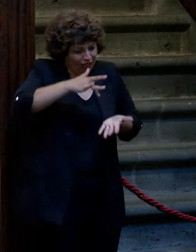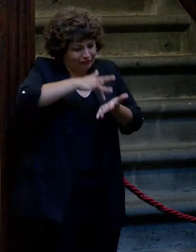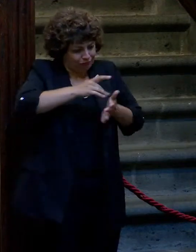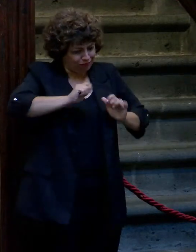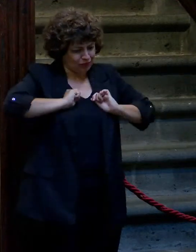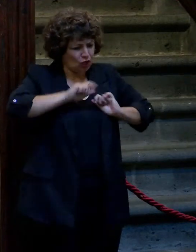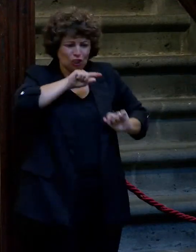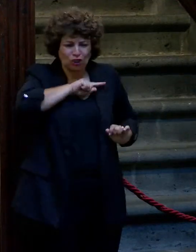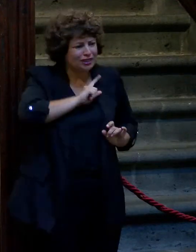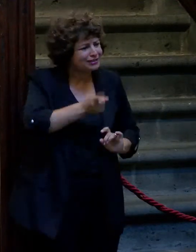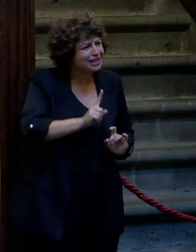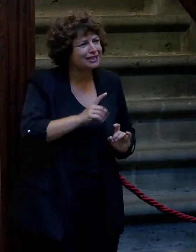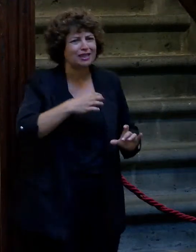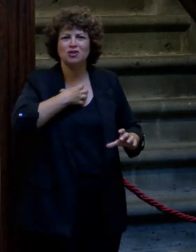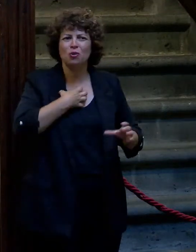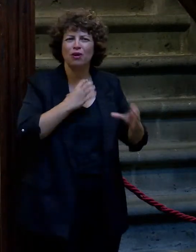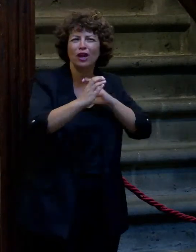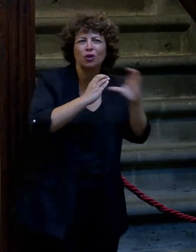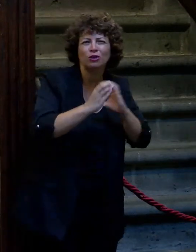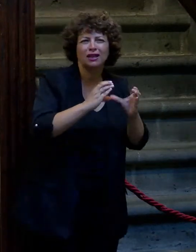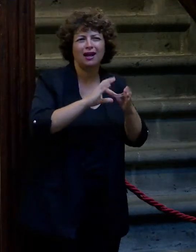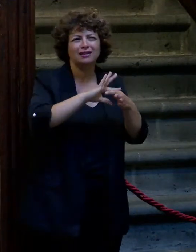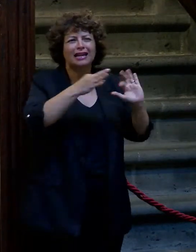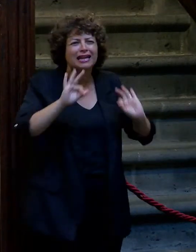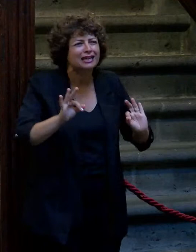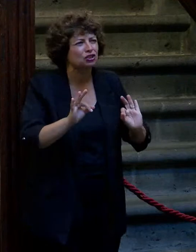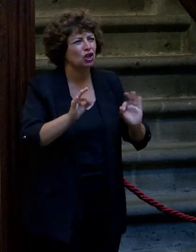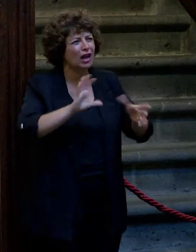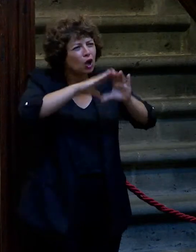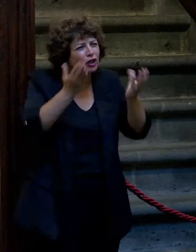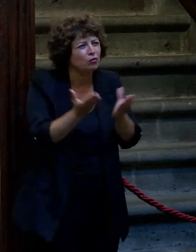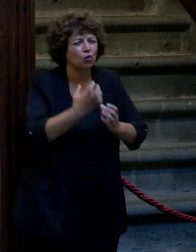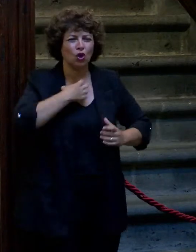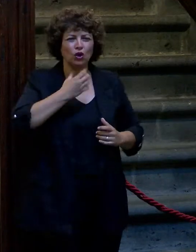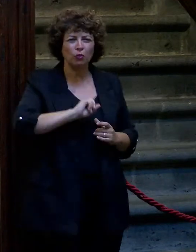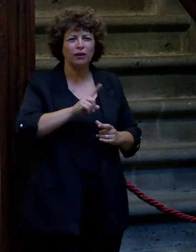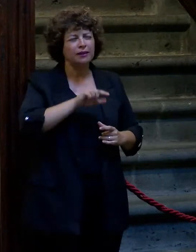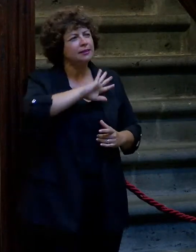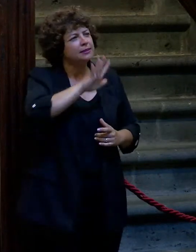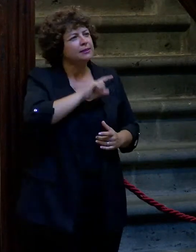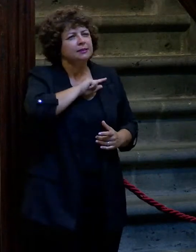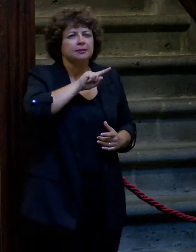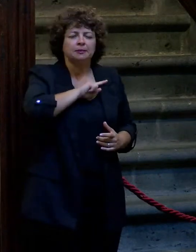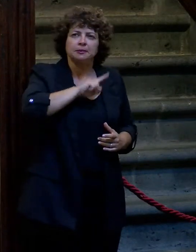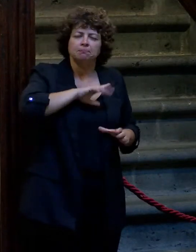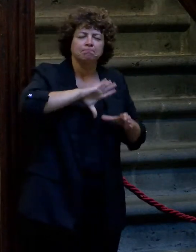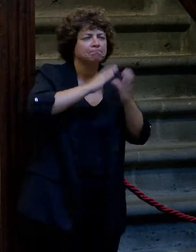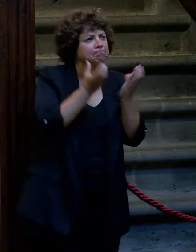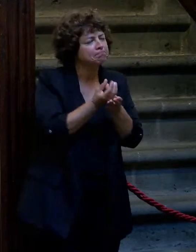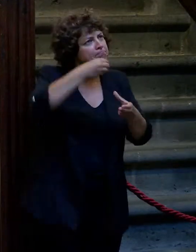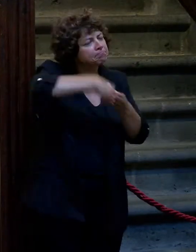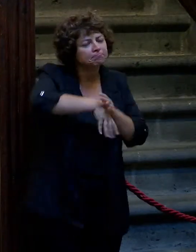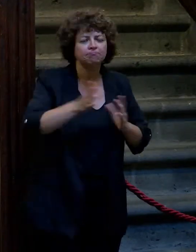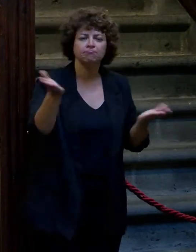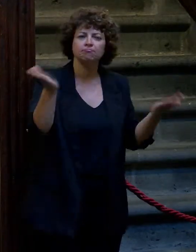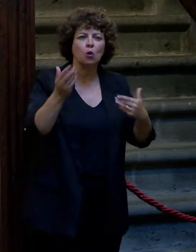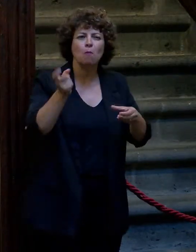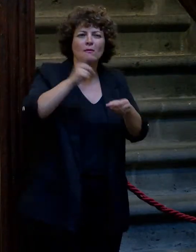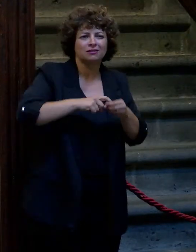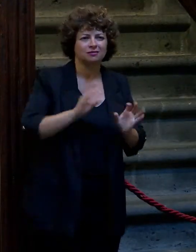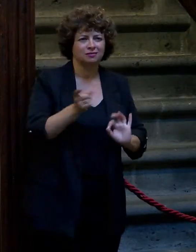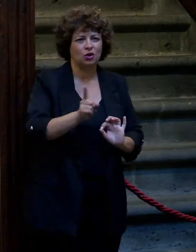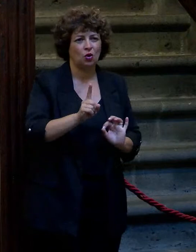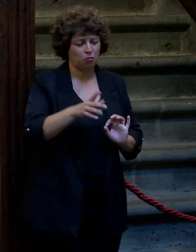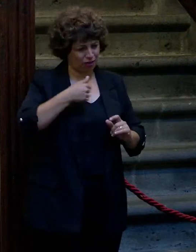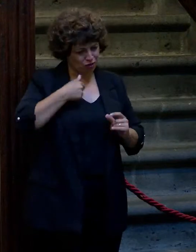no te sientes, no te puedes comunicar, no te relacionas con ese mundo. Te da la sensación de que no perteneces a él y no porque seas infeliz en él, sino porque tú no eres